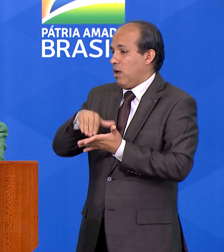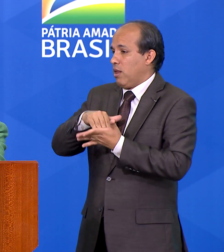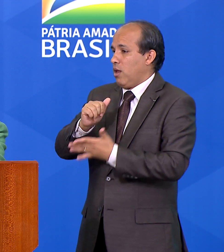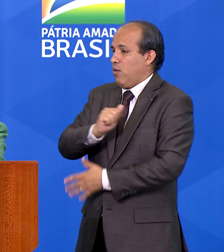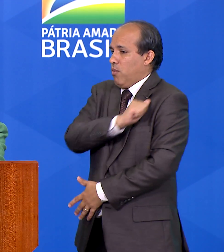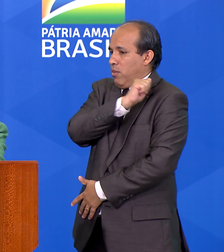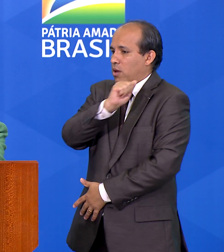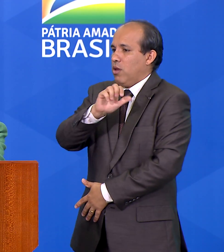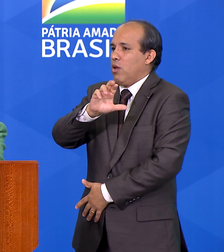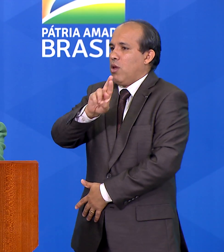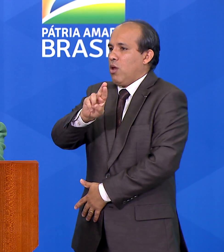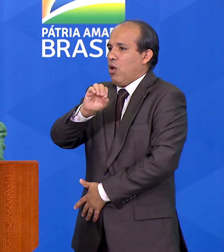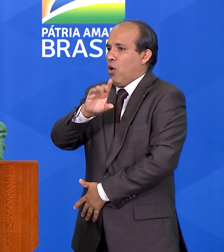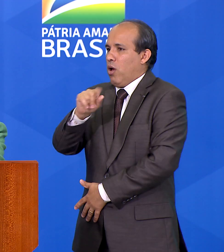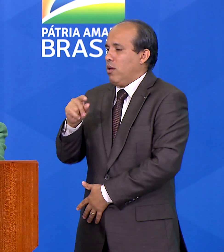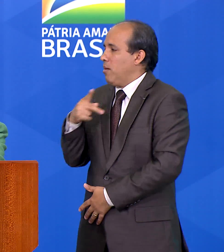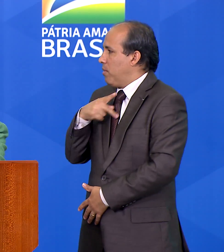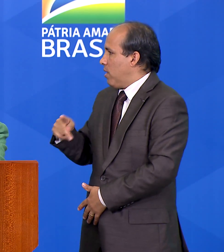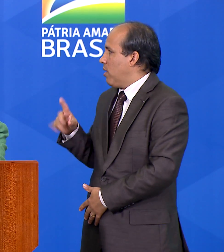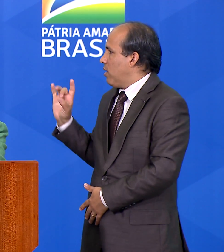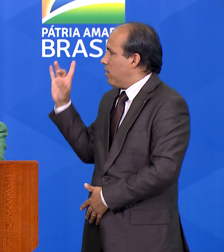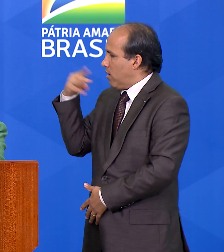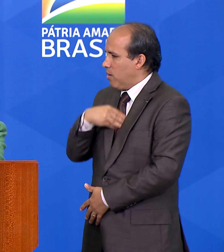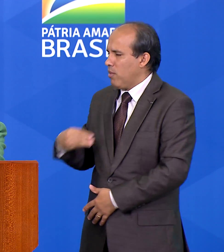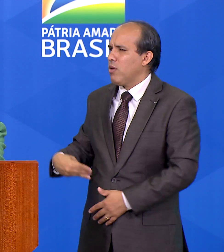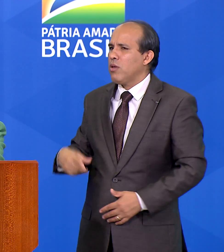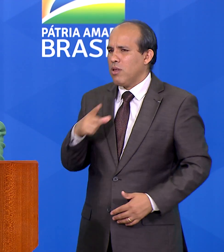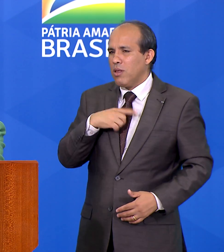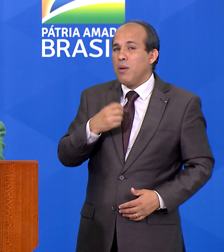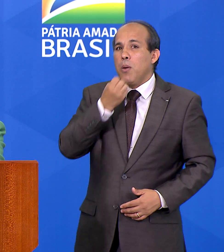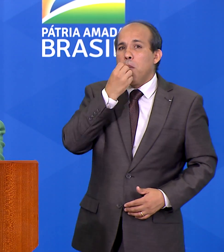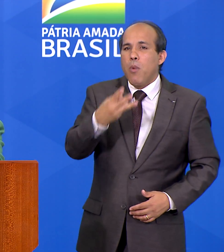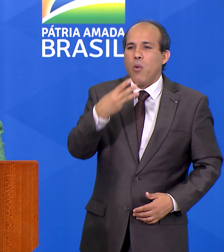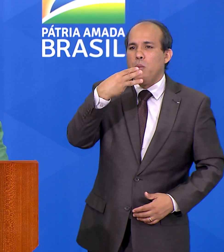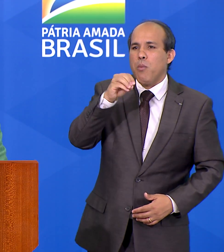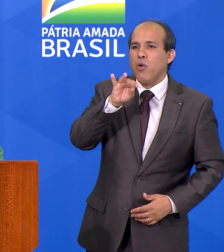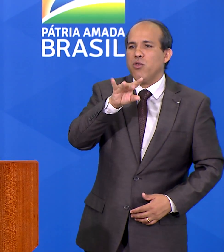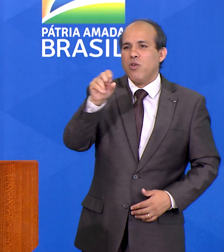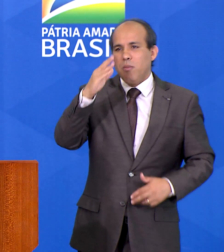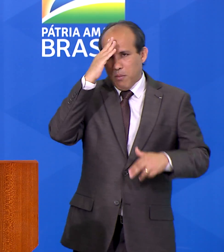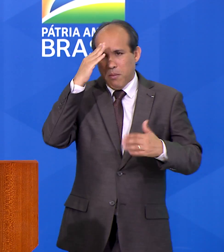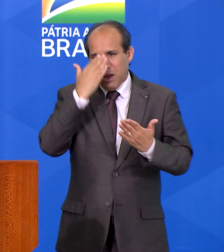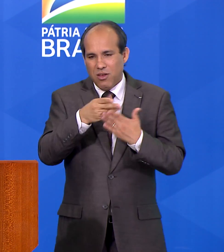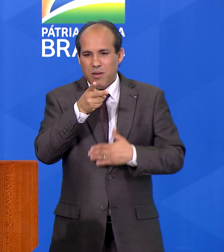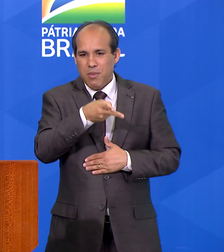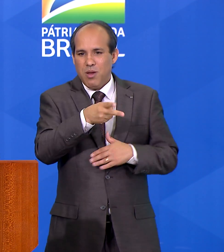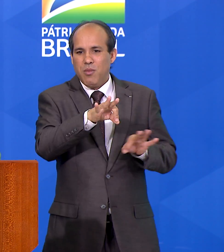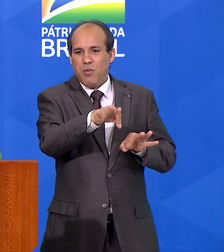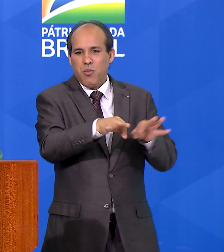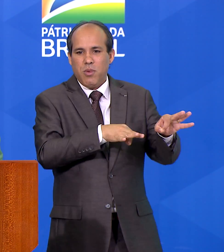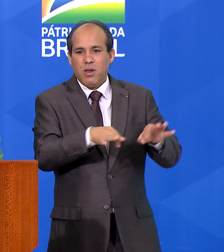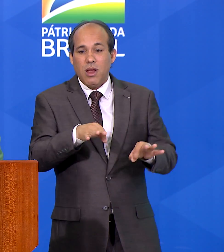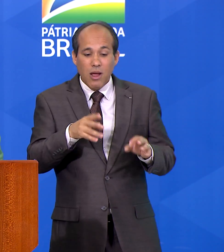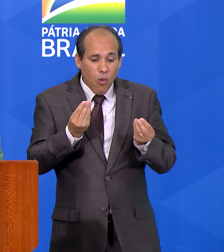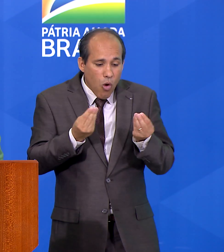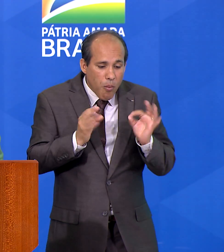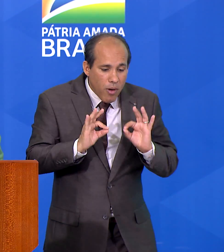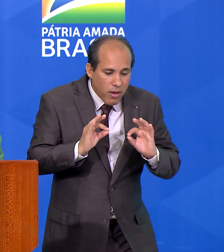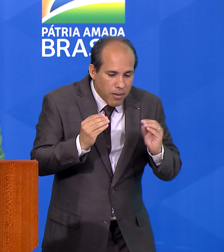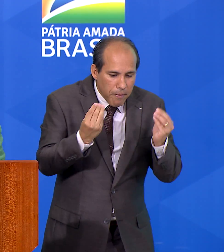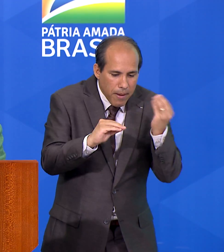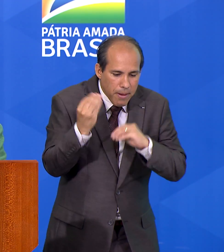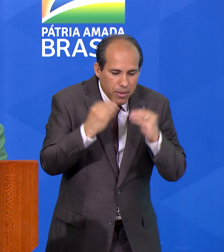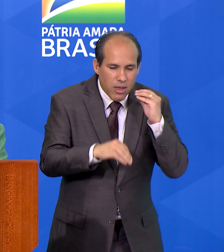bons motivos para acreditar nisso. Sua elaboração contou com a colaboração